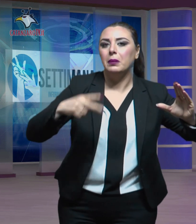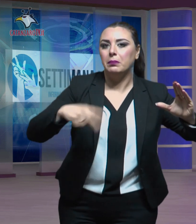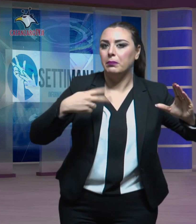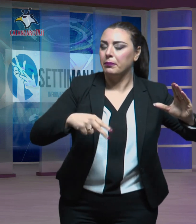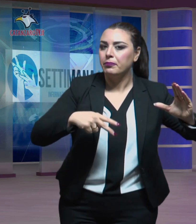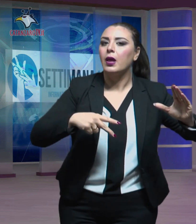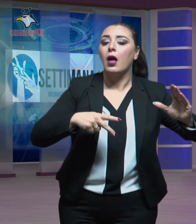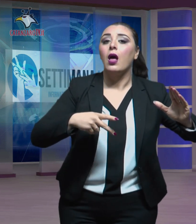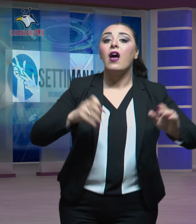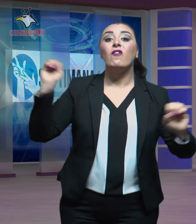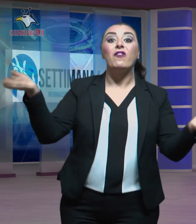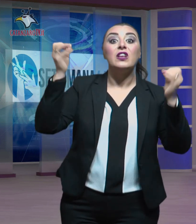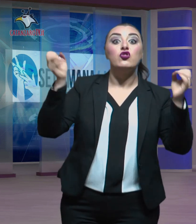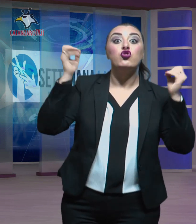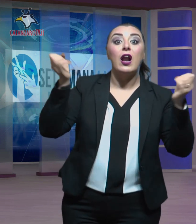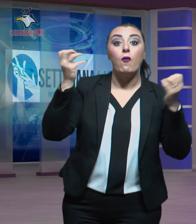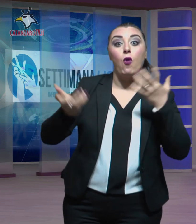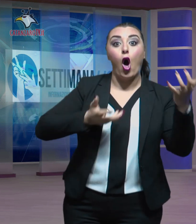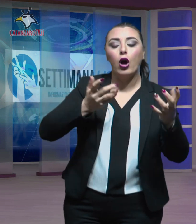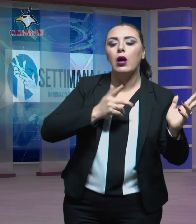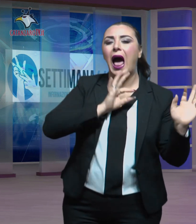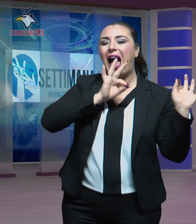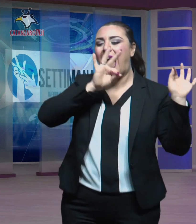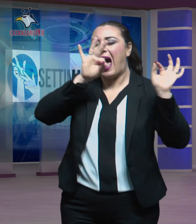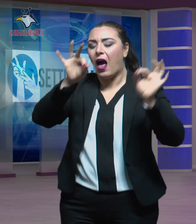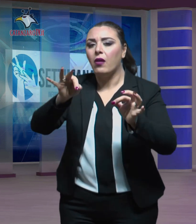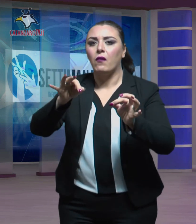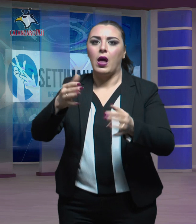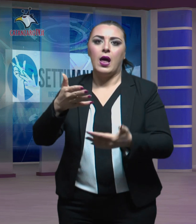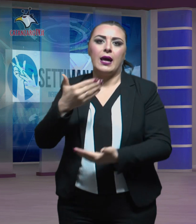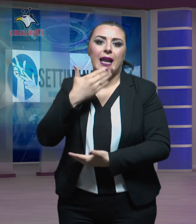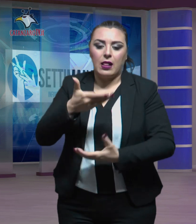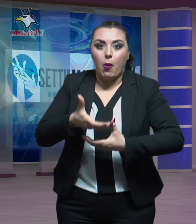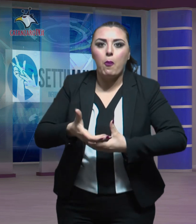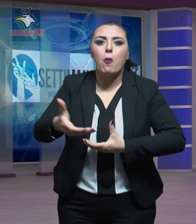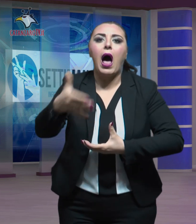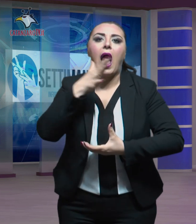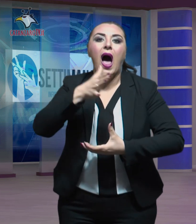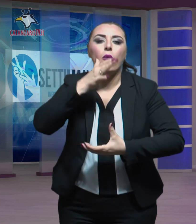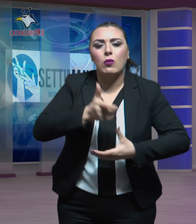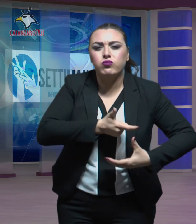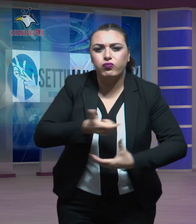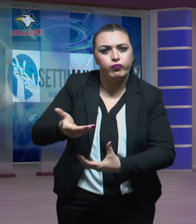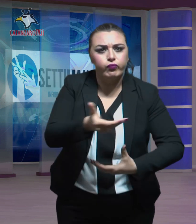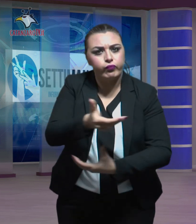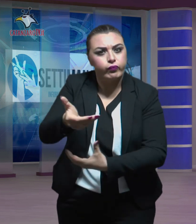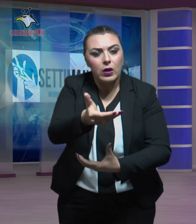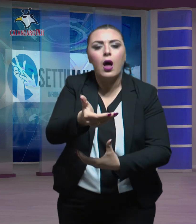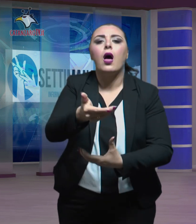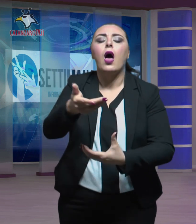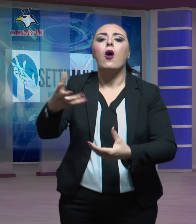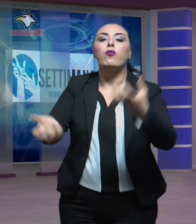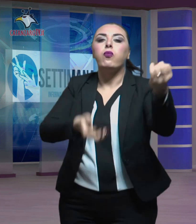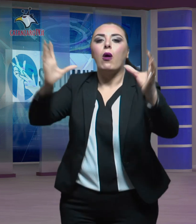d'acqua. I vigili, giunti sul posto con l'aiuto di un'autopompa, hanno domato l